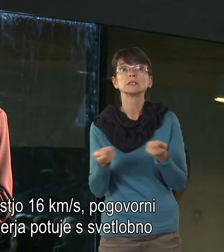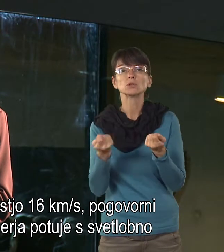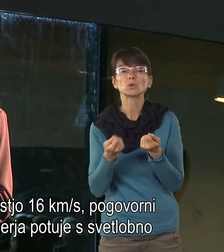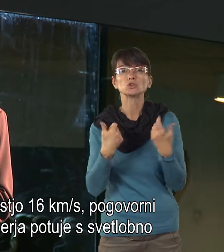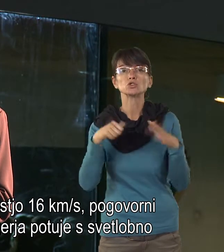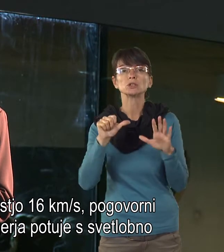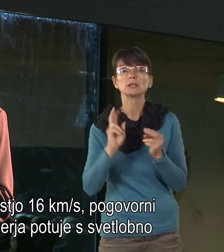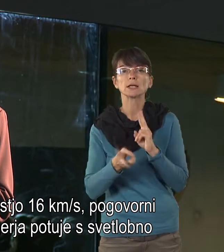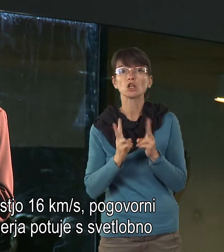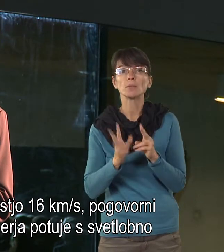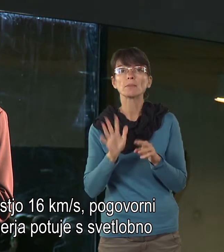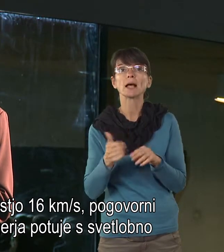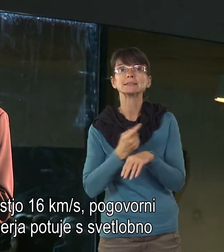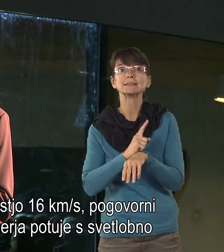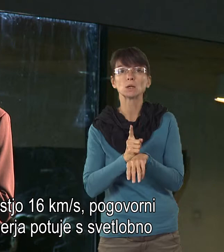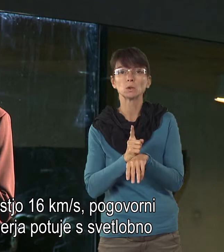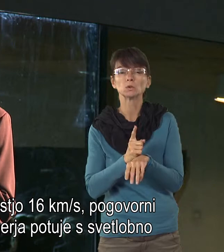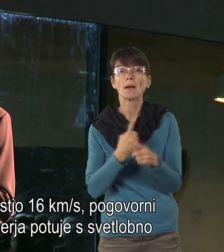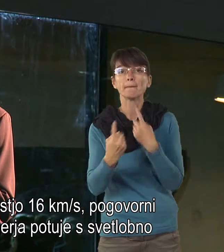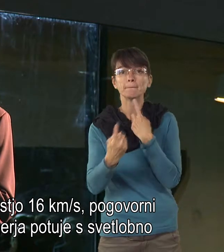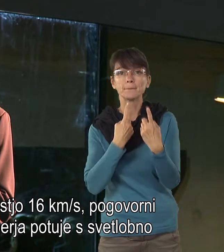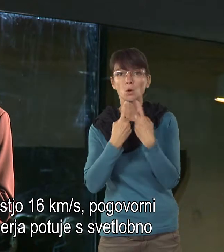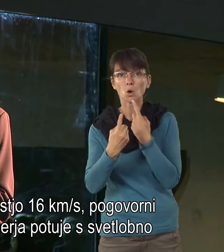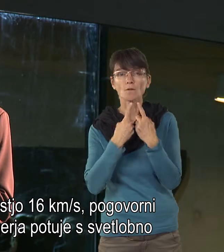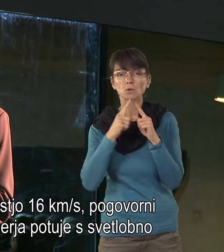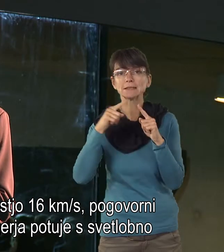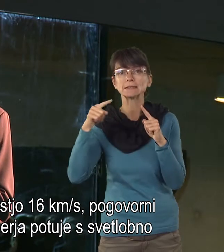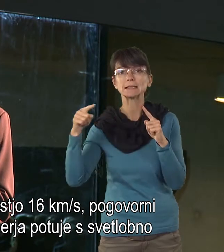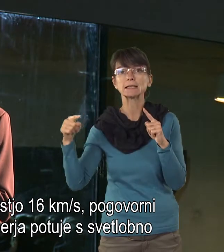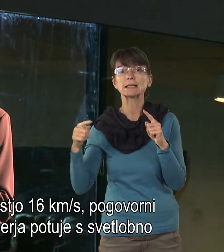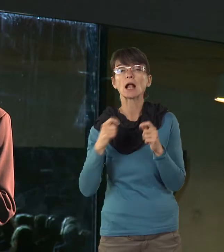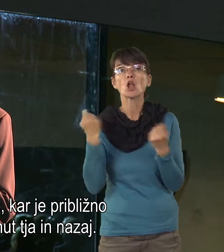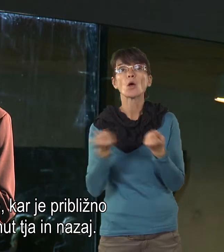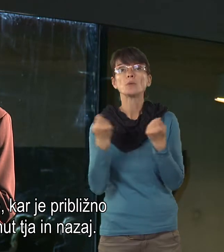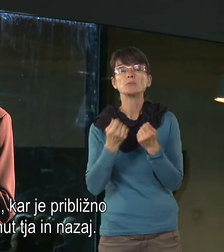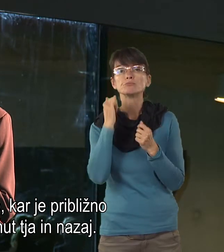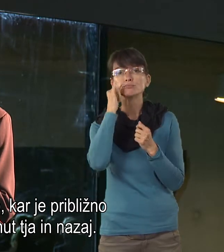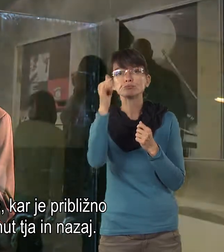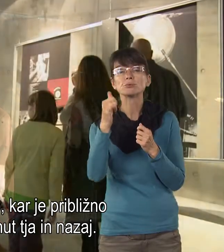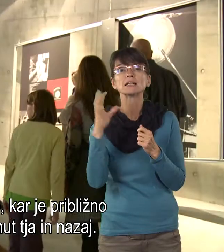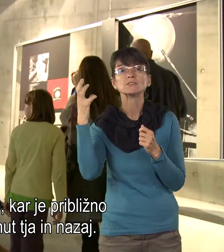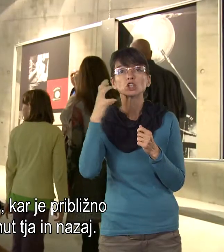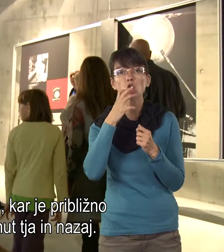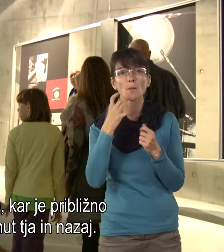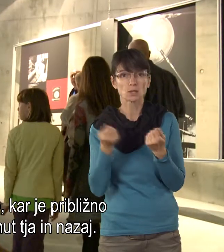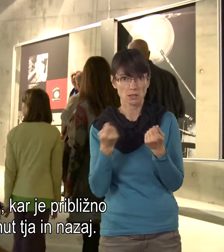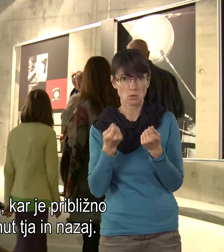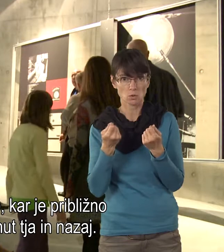Pogovorni signal z Voyager repetuje s svetlobno hitroštjo okoli 28 minuti a nazaj.